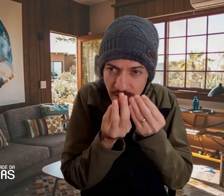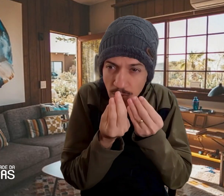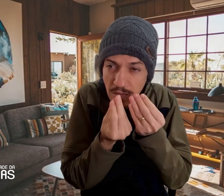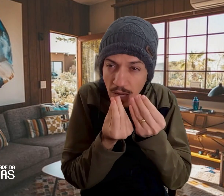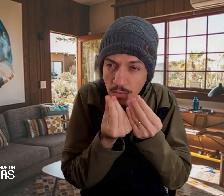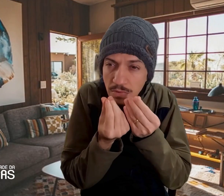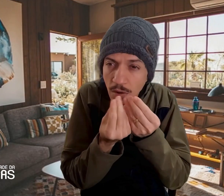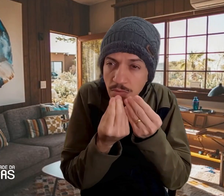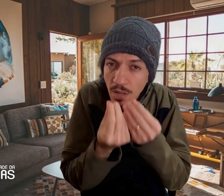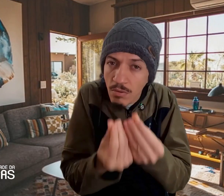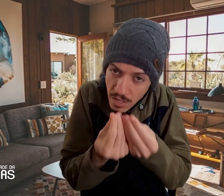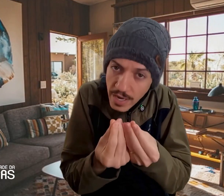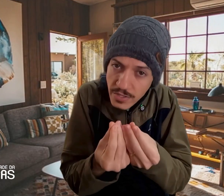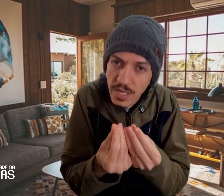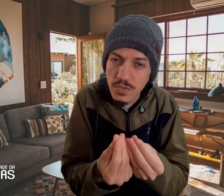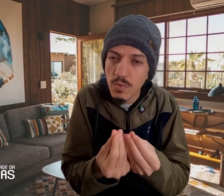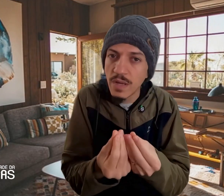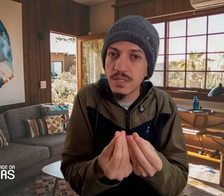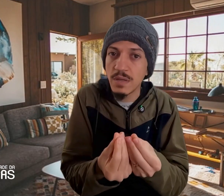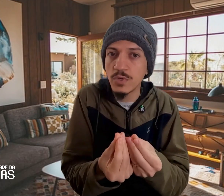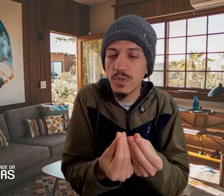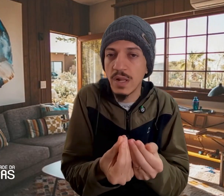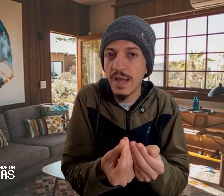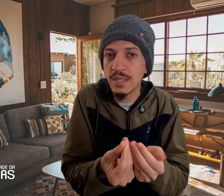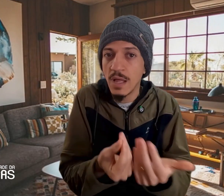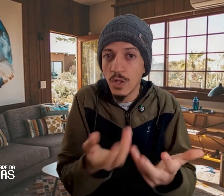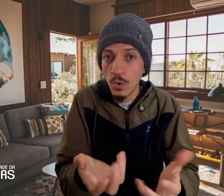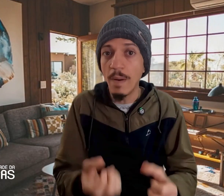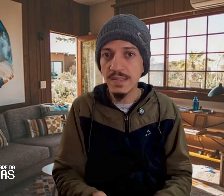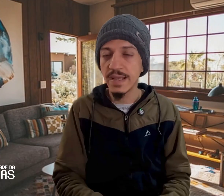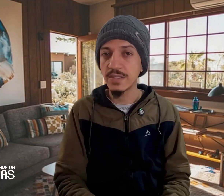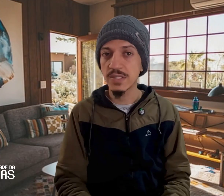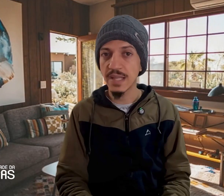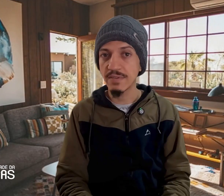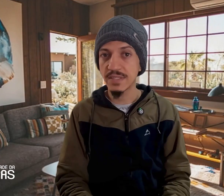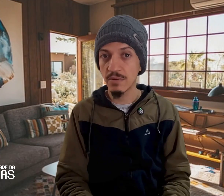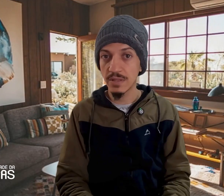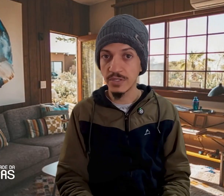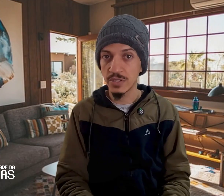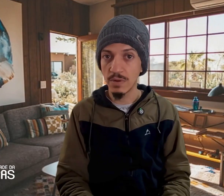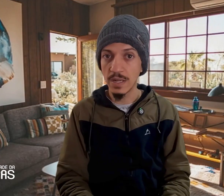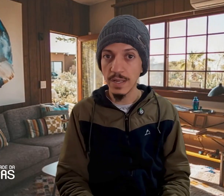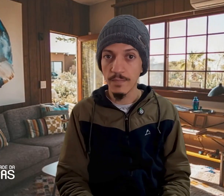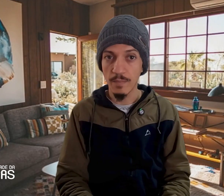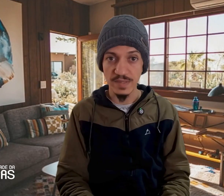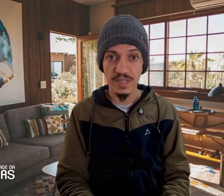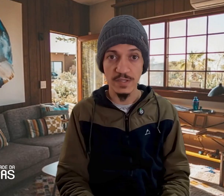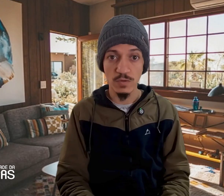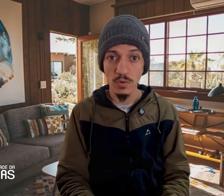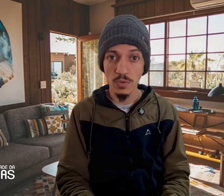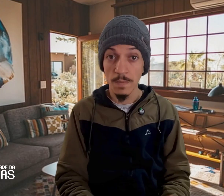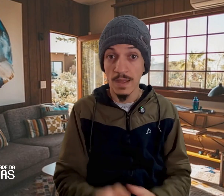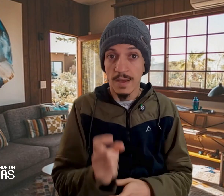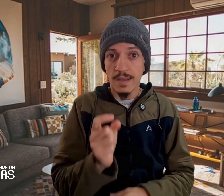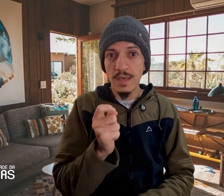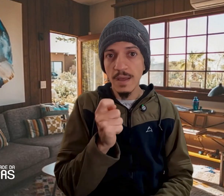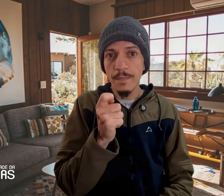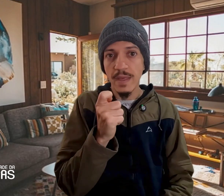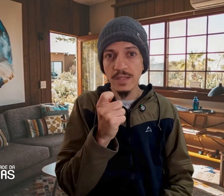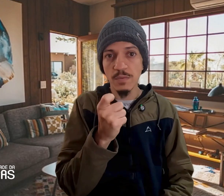tão, tão, tão grande das nuances emocionais do paciente que estava sendo atendido ali, paciente surdo, que isso me